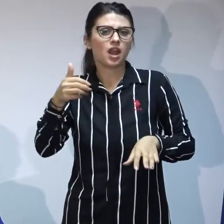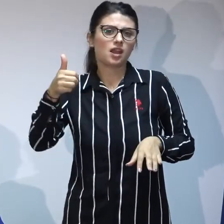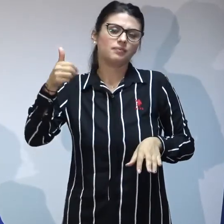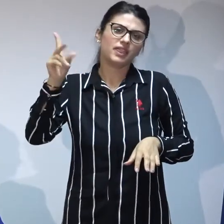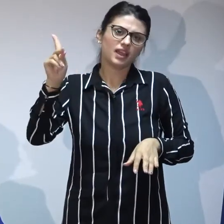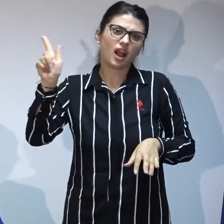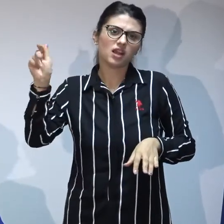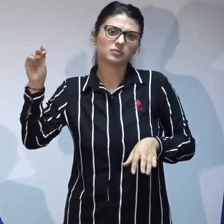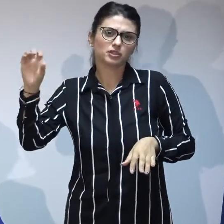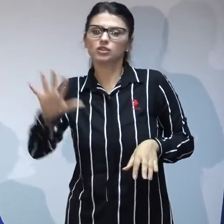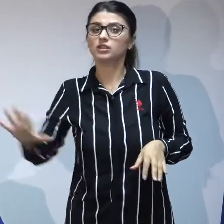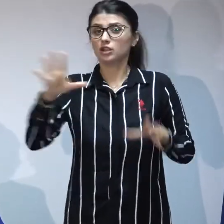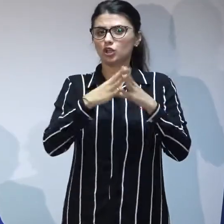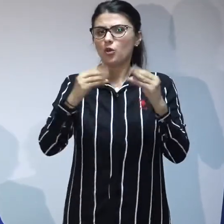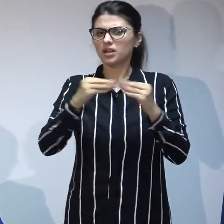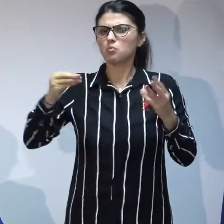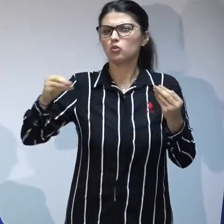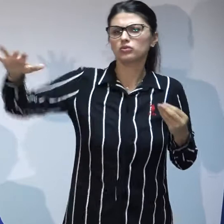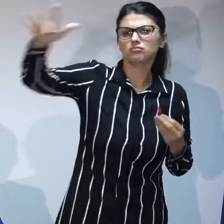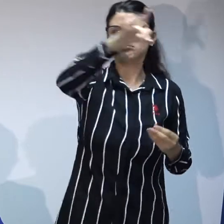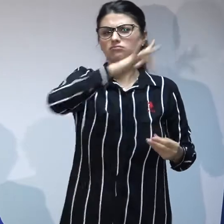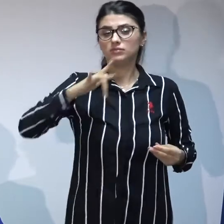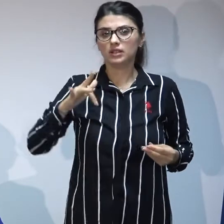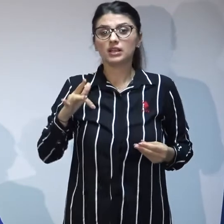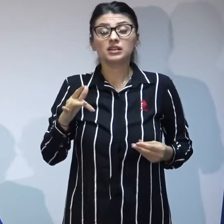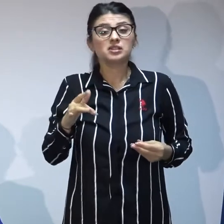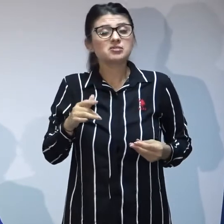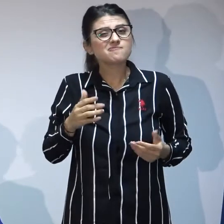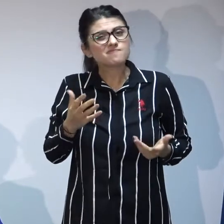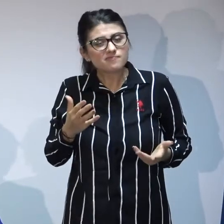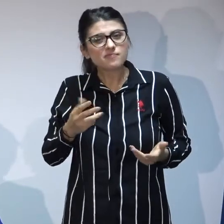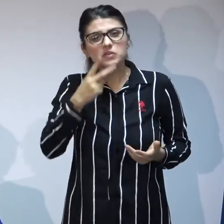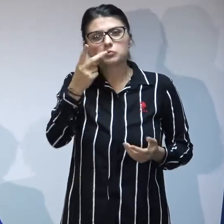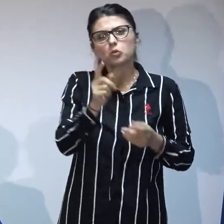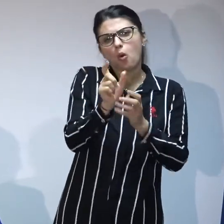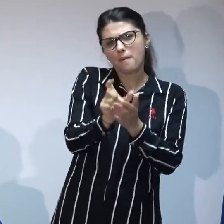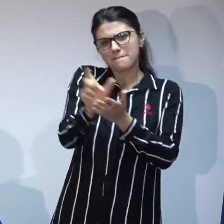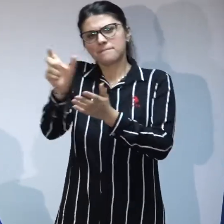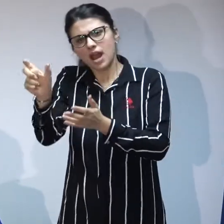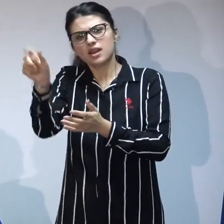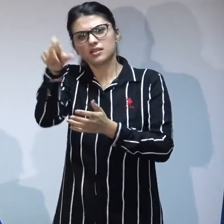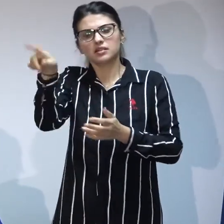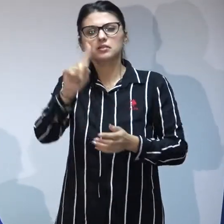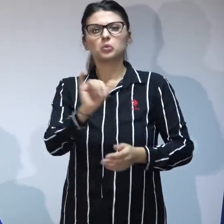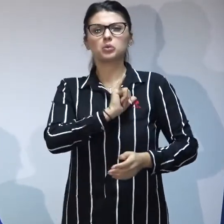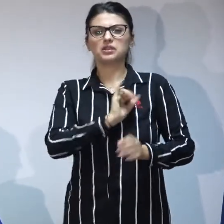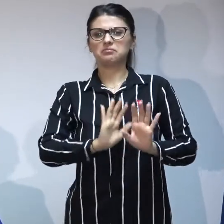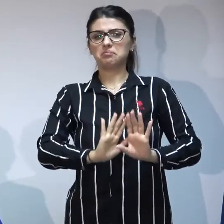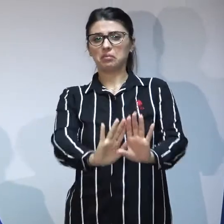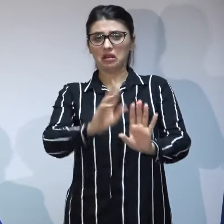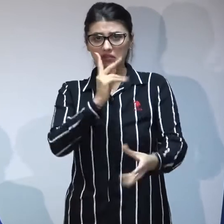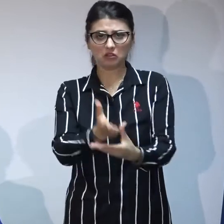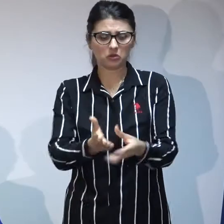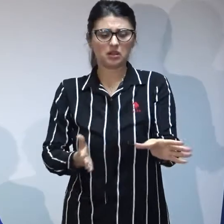generalizez dar cel puțin o parte dintre ei văd mai degrabă hârtii și dosare decât copii ceea ce